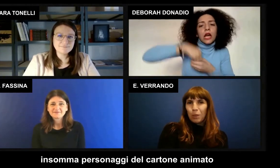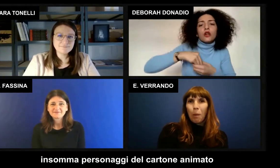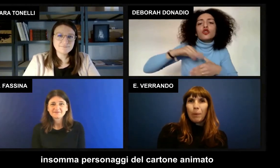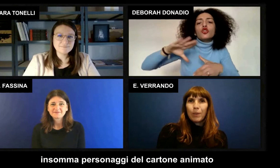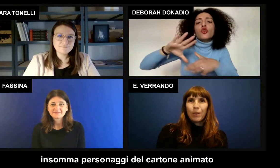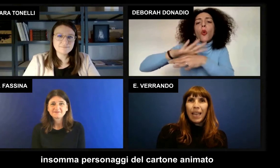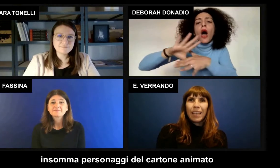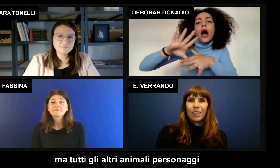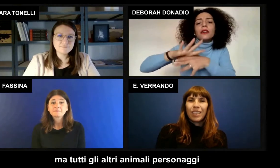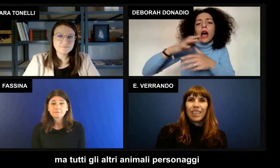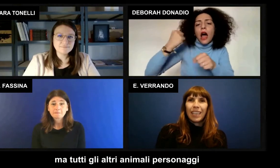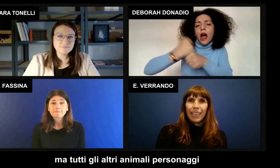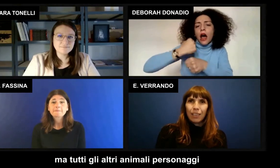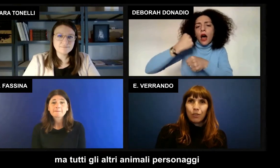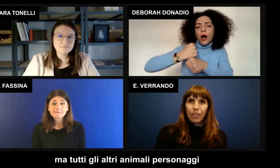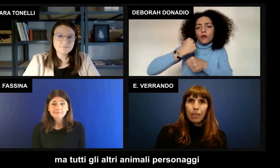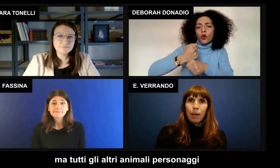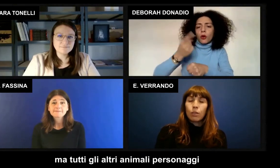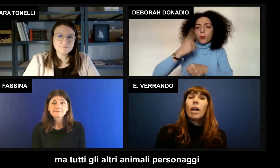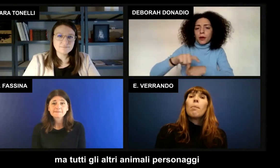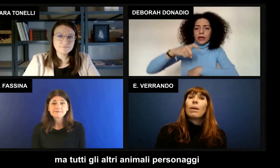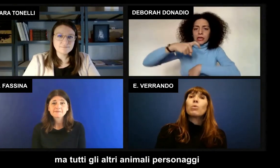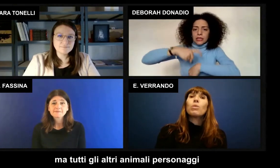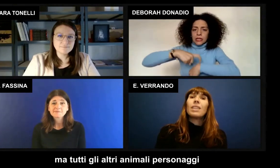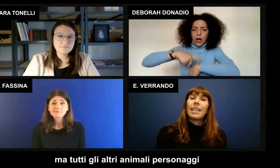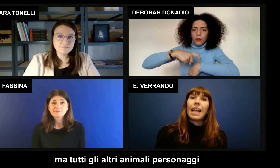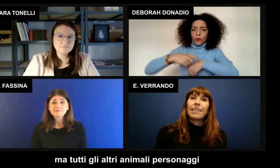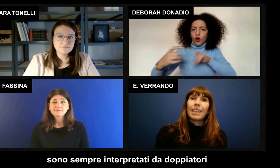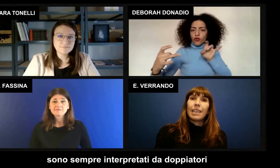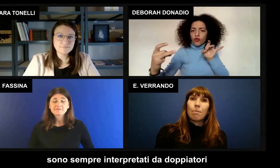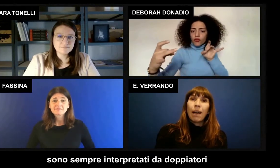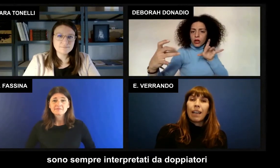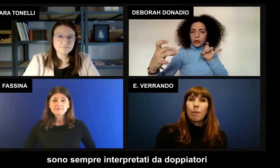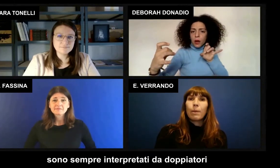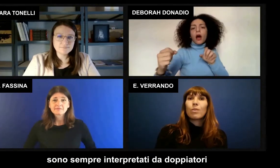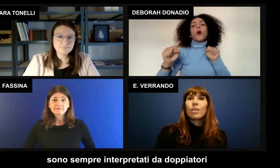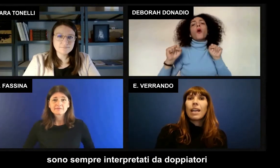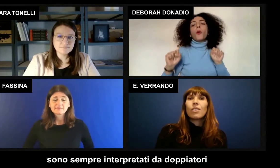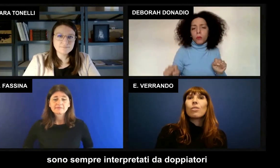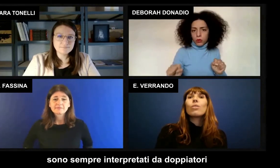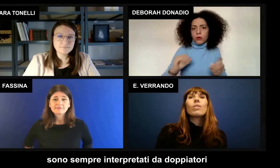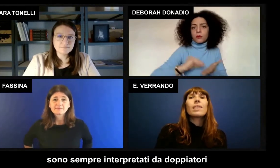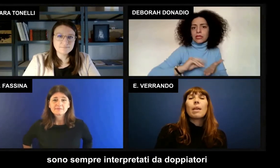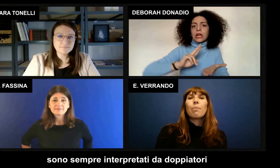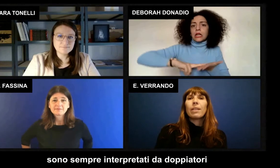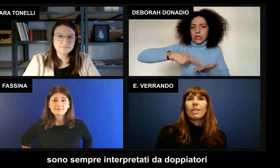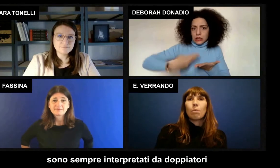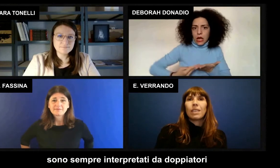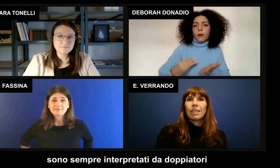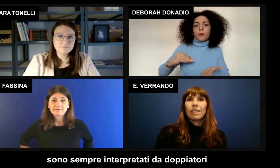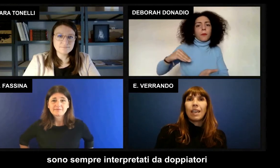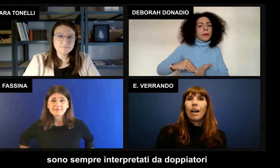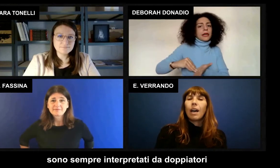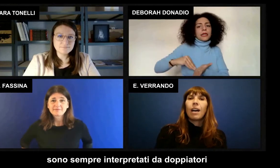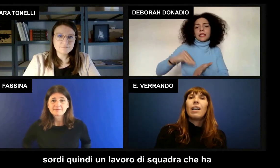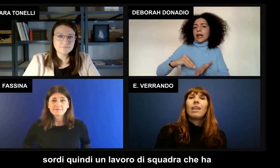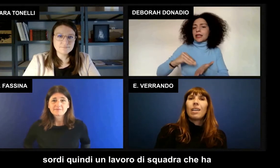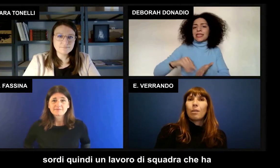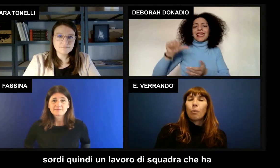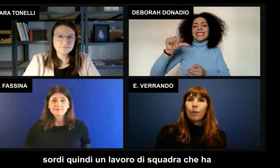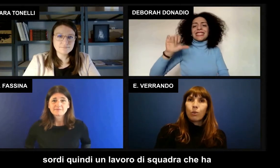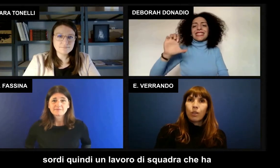insomma personaggi nel cartone animato ma tutti gli altri animali e personaggi sono sempre interpretati da